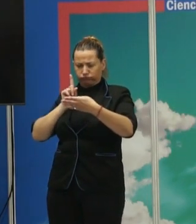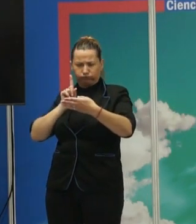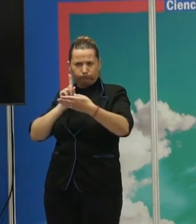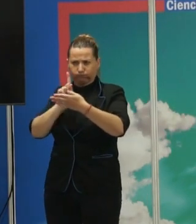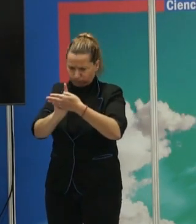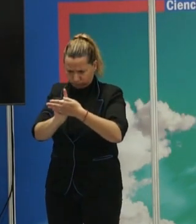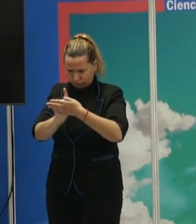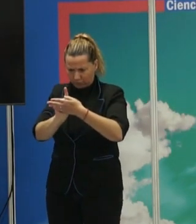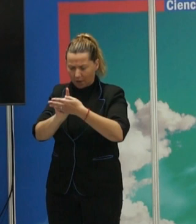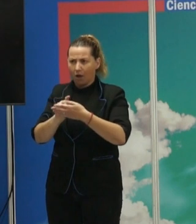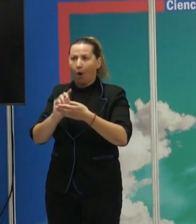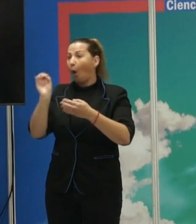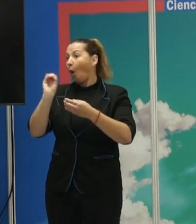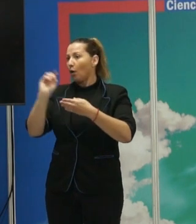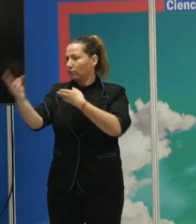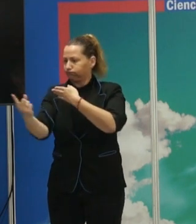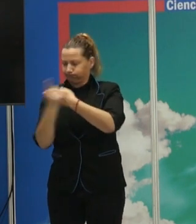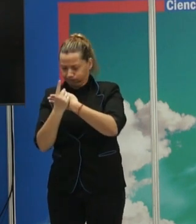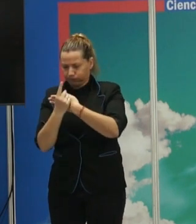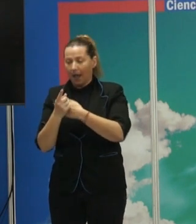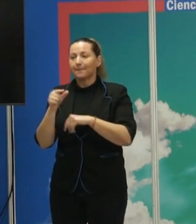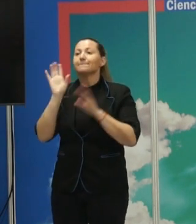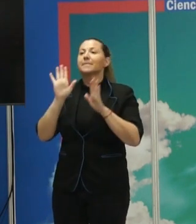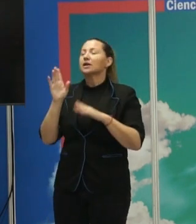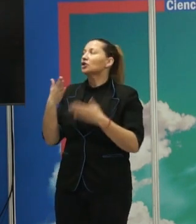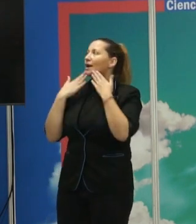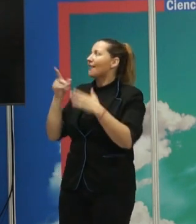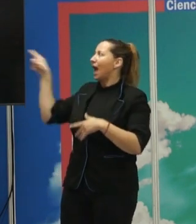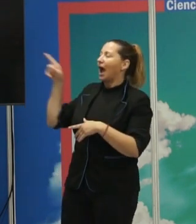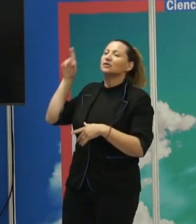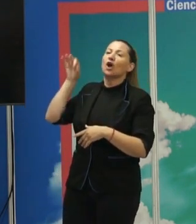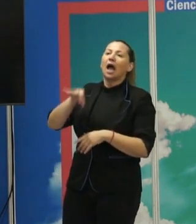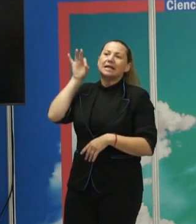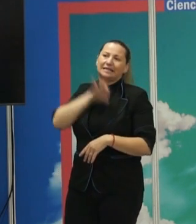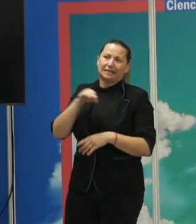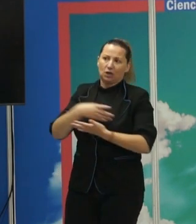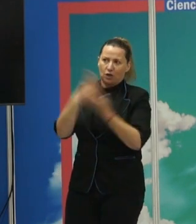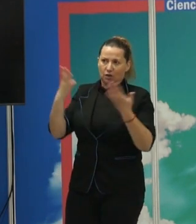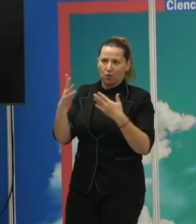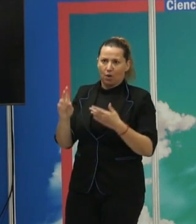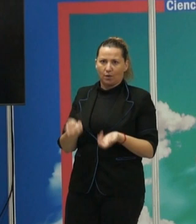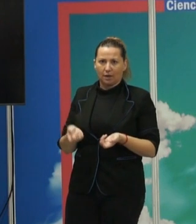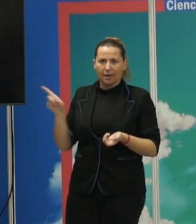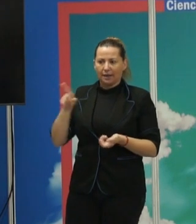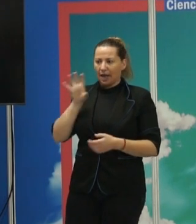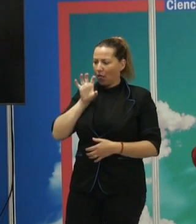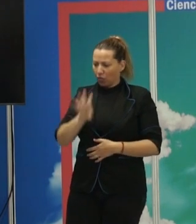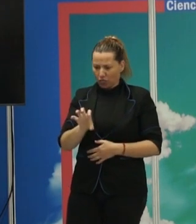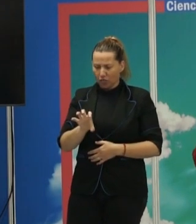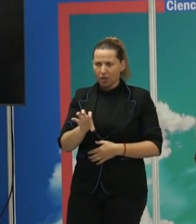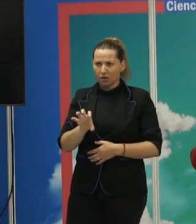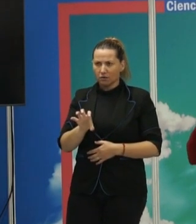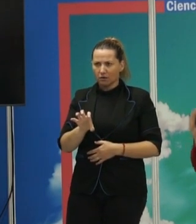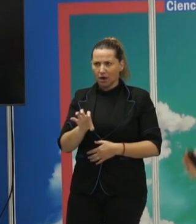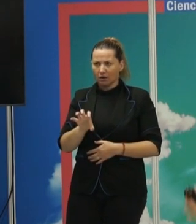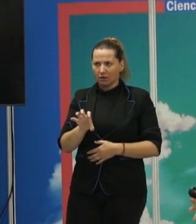sobre todo por lo que pasa a partir del siglo XIX. Entonces, con esos nacionalismos, con esa idea de que el territorio de una nación es